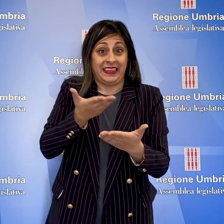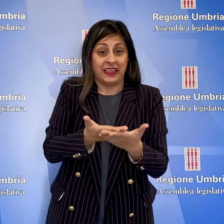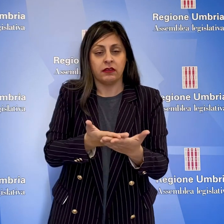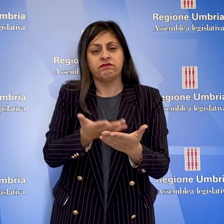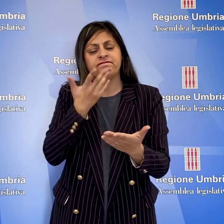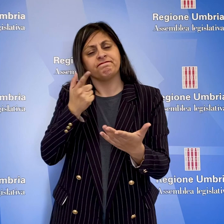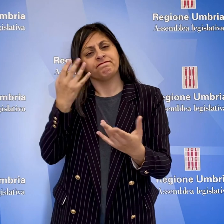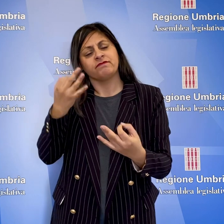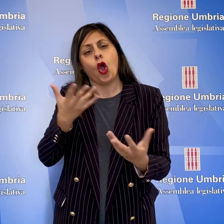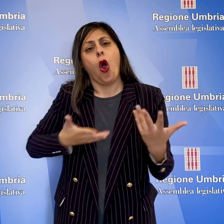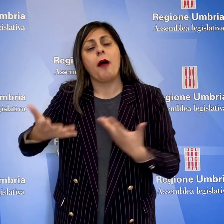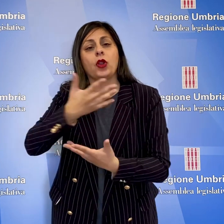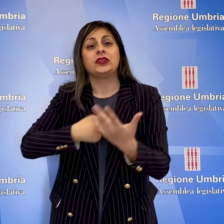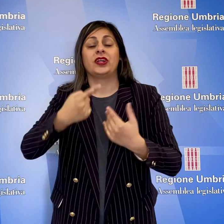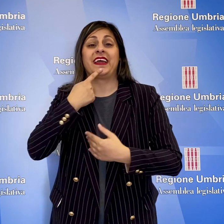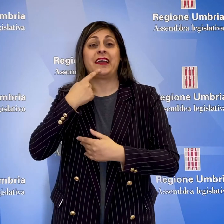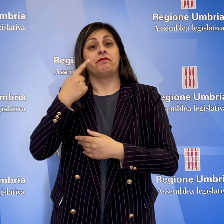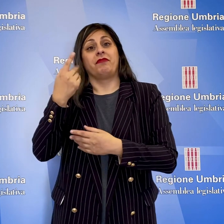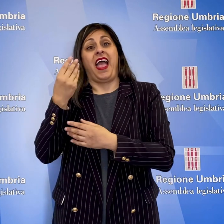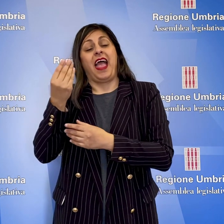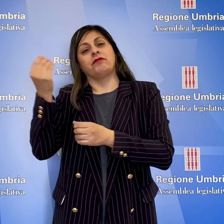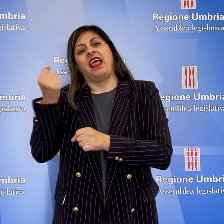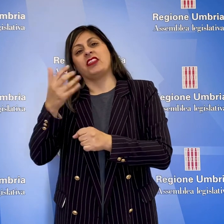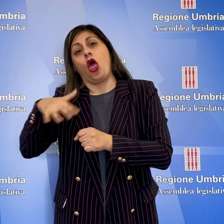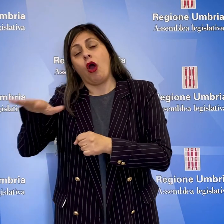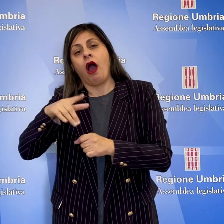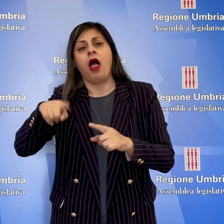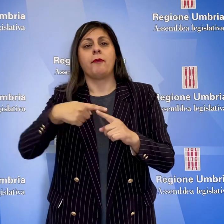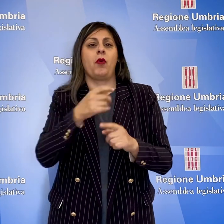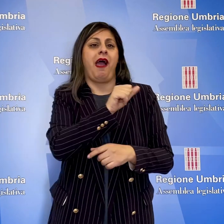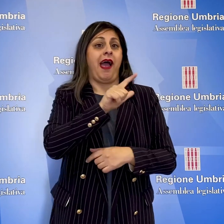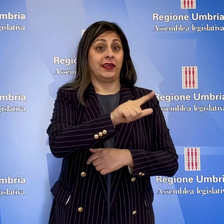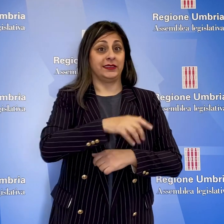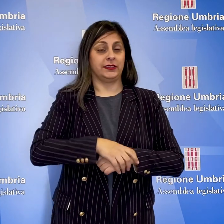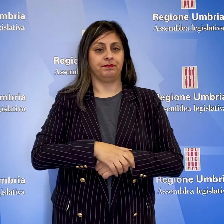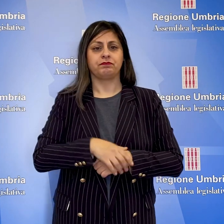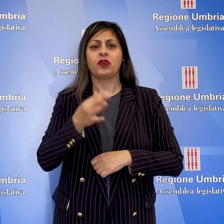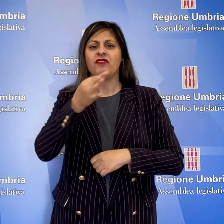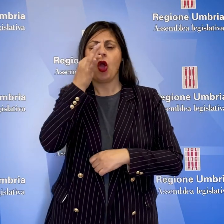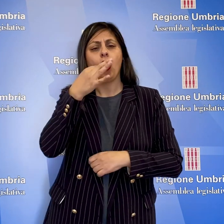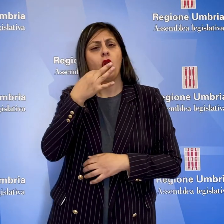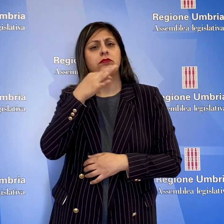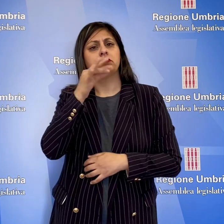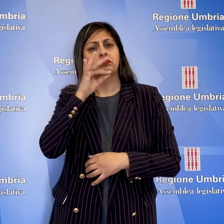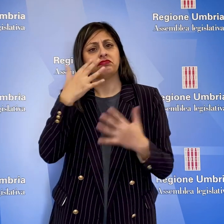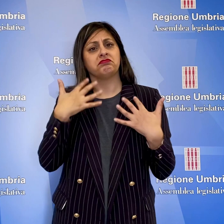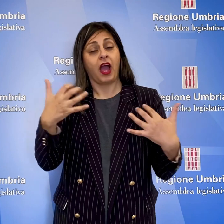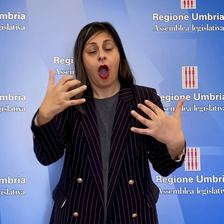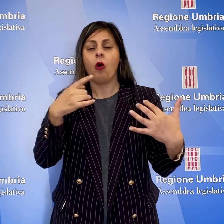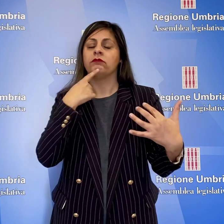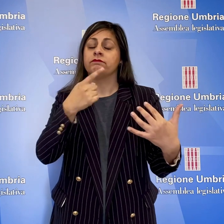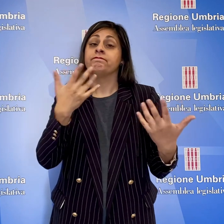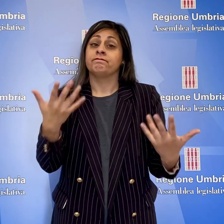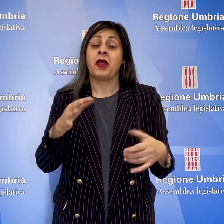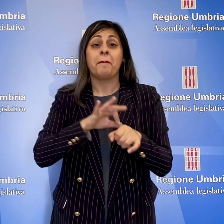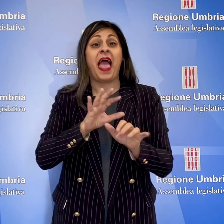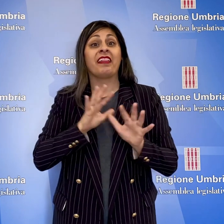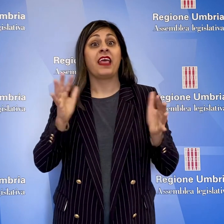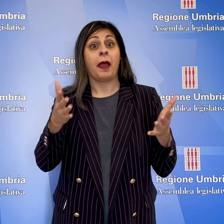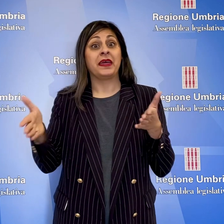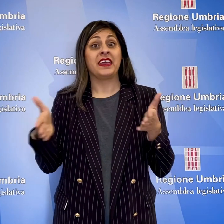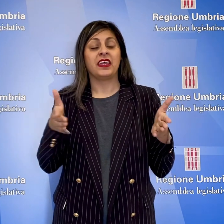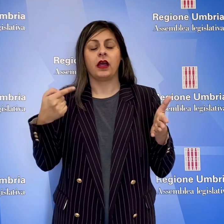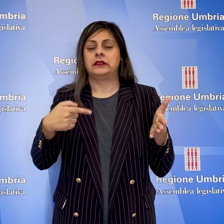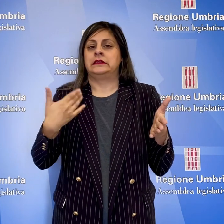inserendo la collaborazione con enti locali e aziende sanitarie. Illustrando l'atto in Aula, Paola Fioroni ha rimarcato come con la